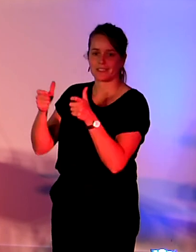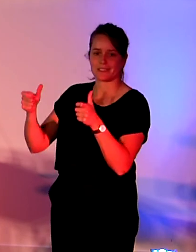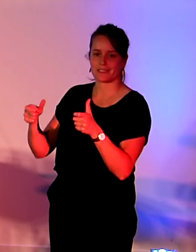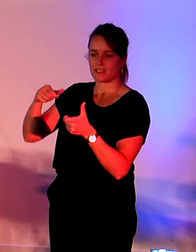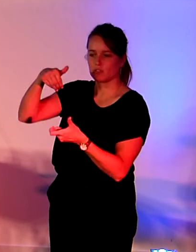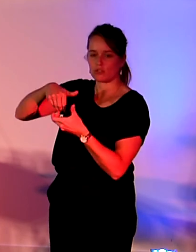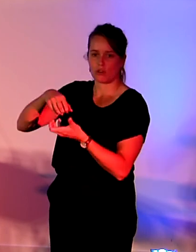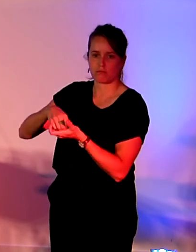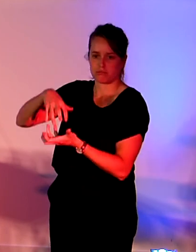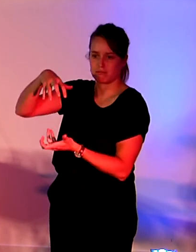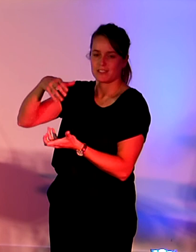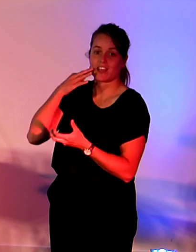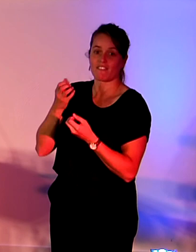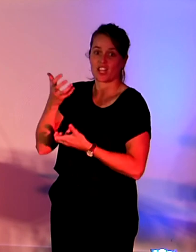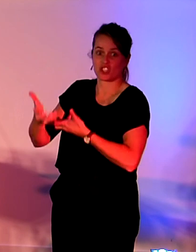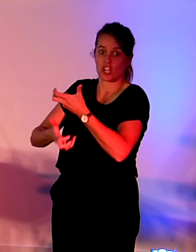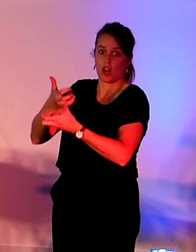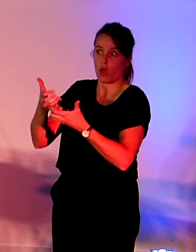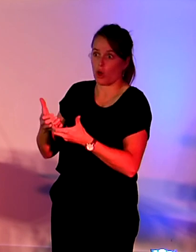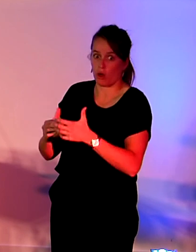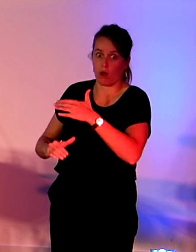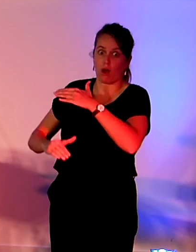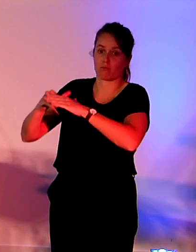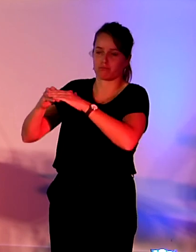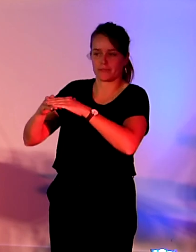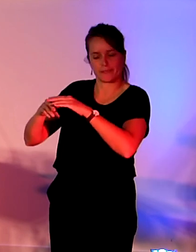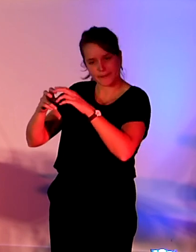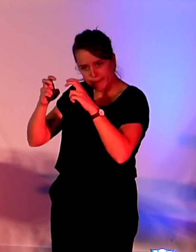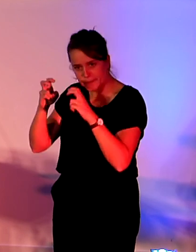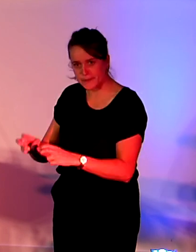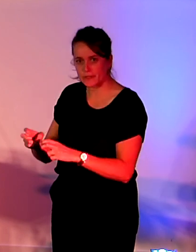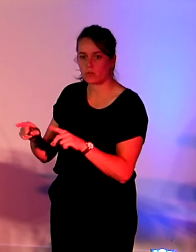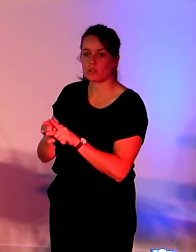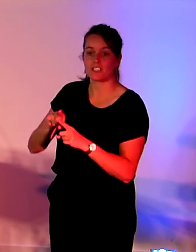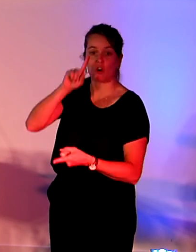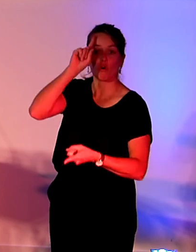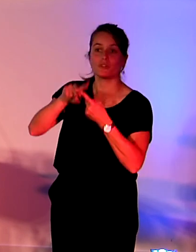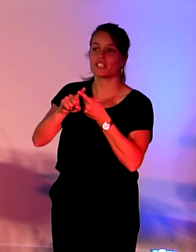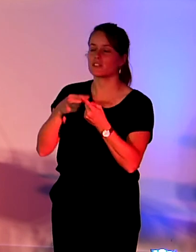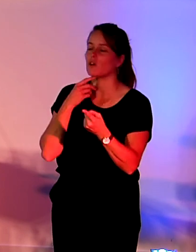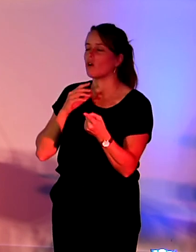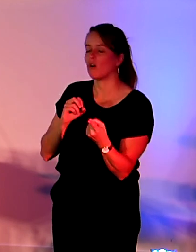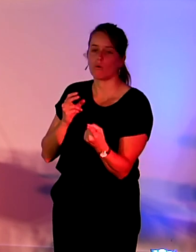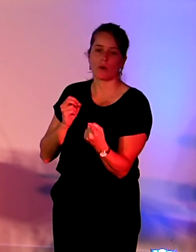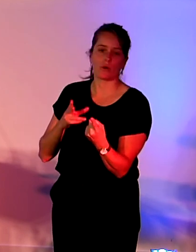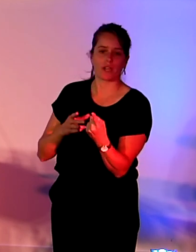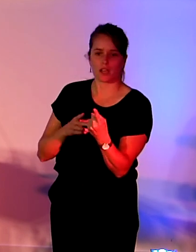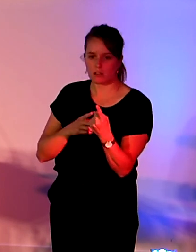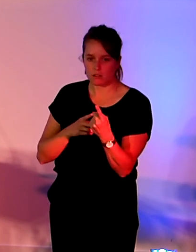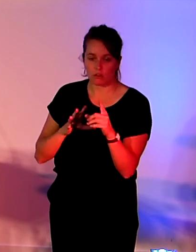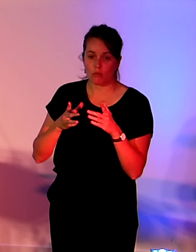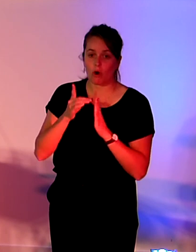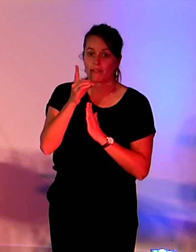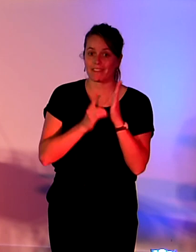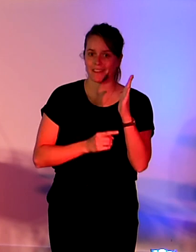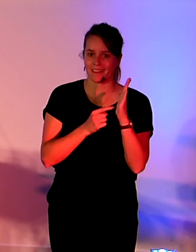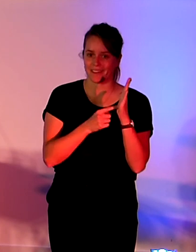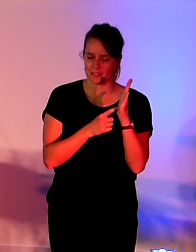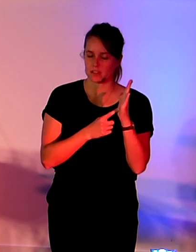fatale ou à atteindre des objectifs qui seront fixés par décret en matière d